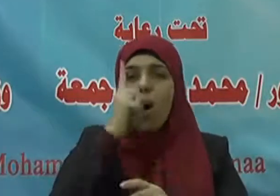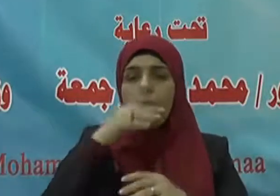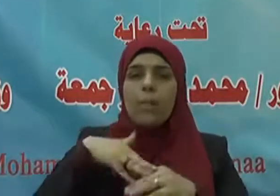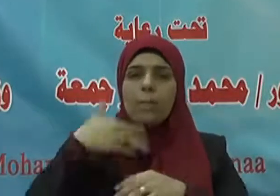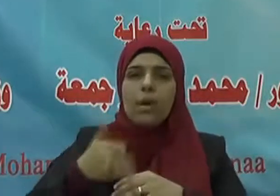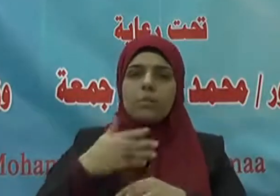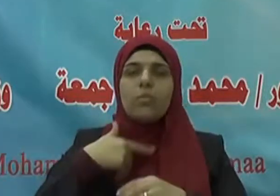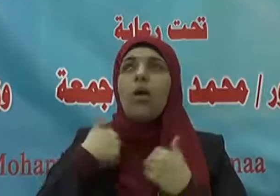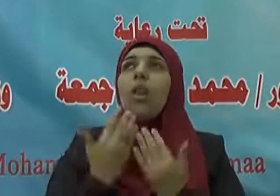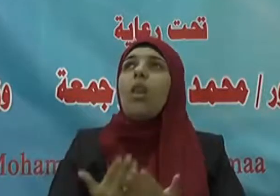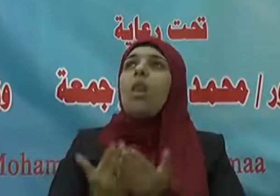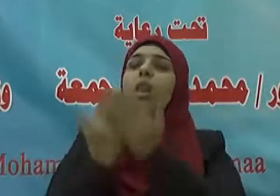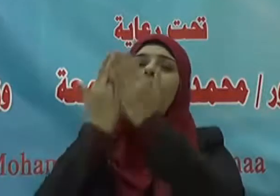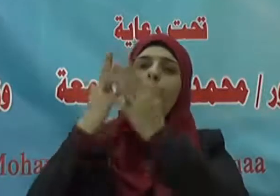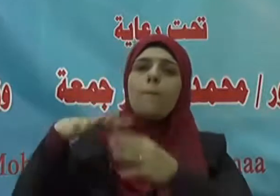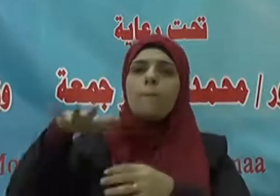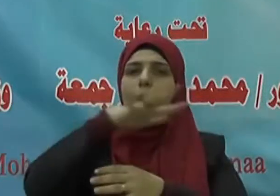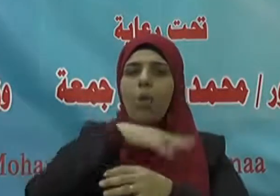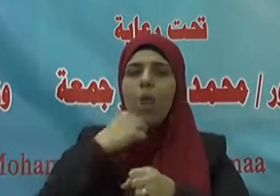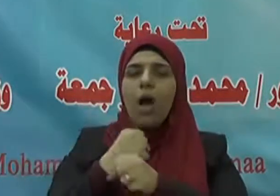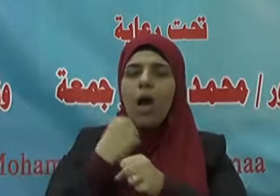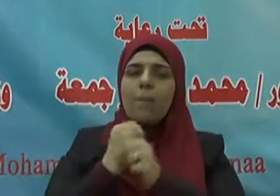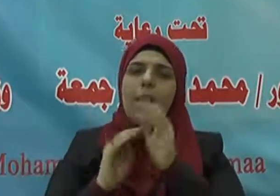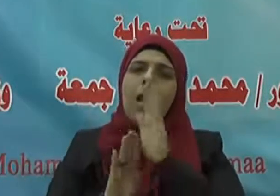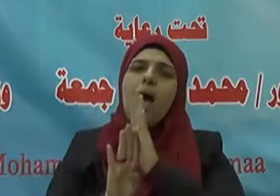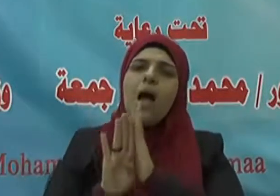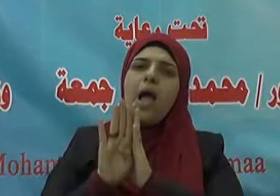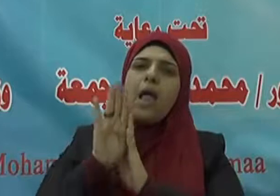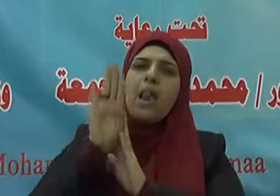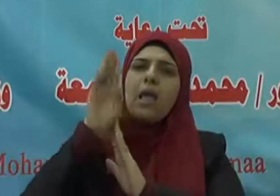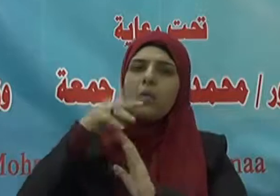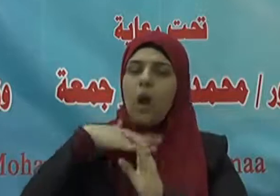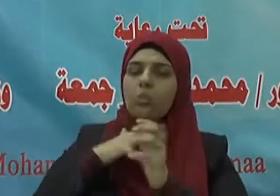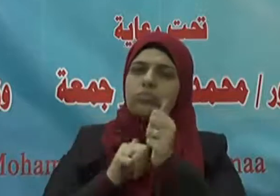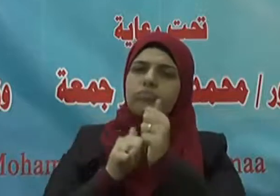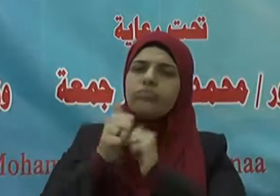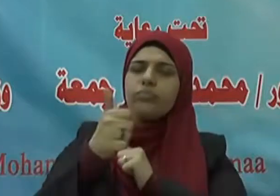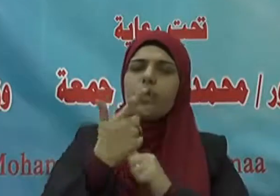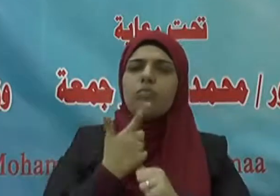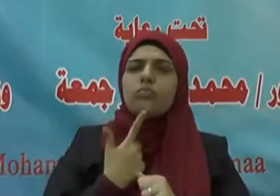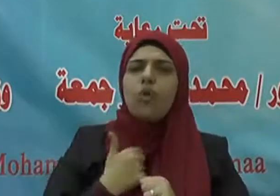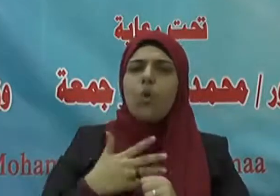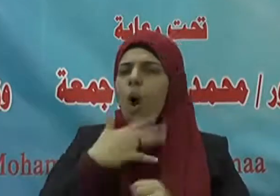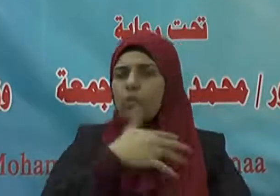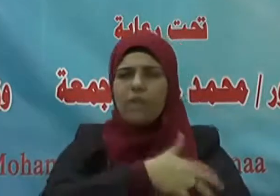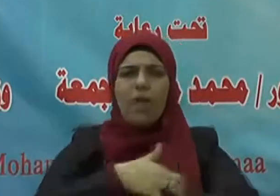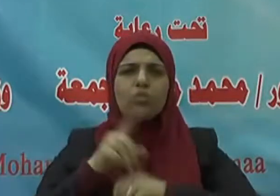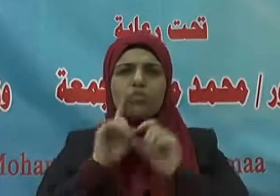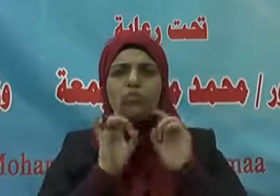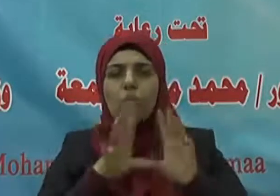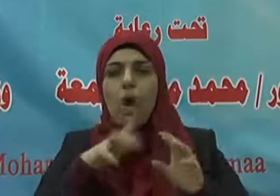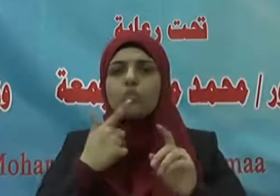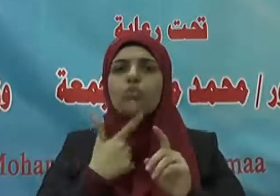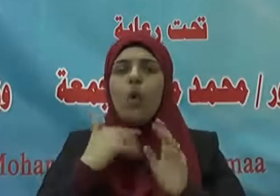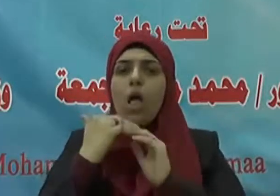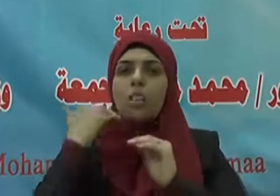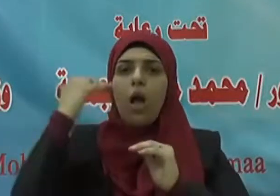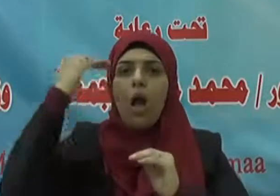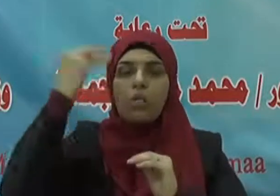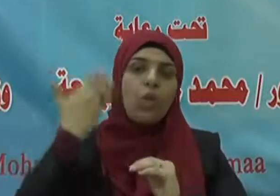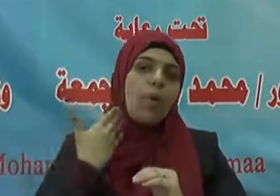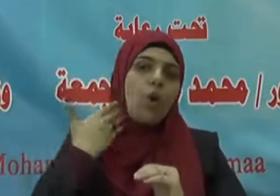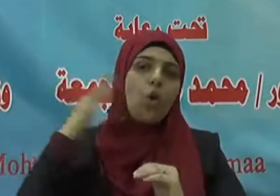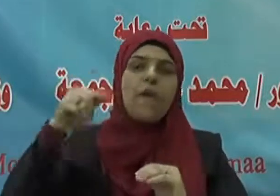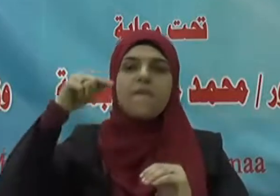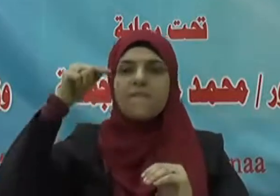اللهم ارزقنا هممًا عاليةً نحوز بها السبق والفضل والتقدم